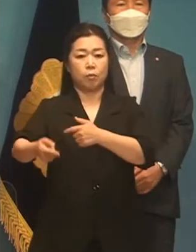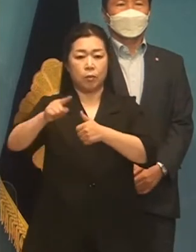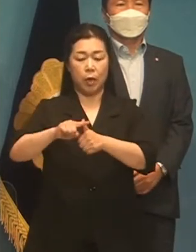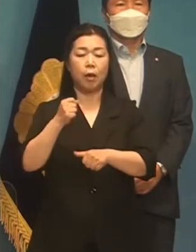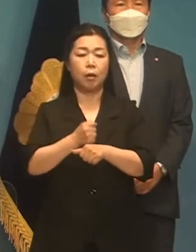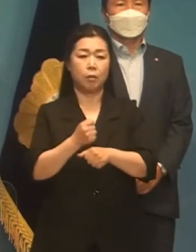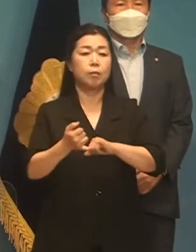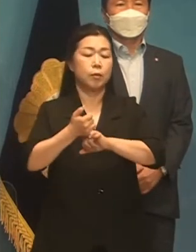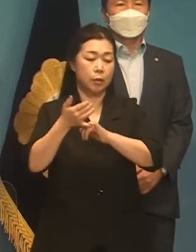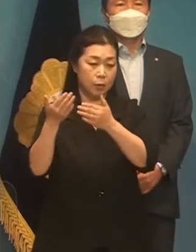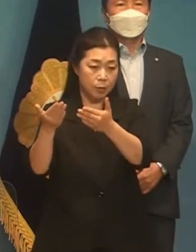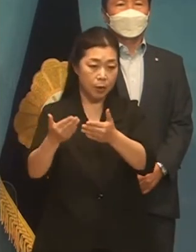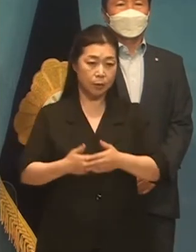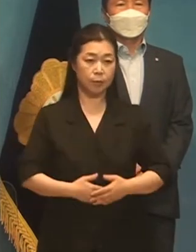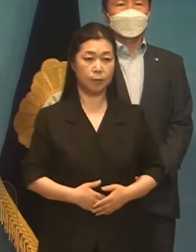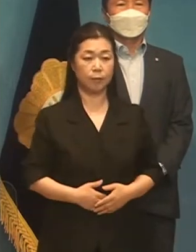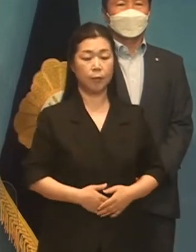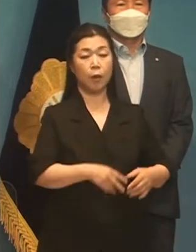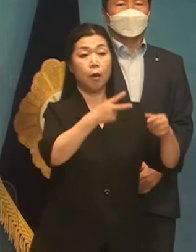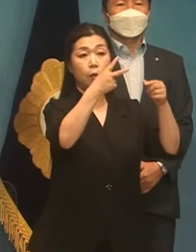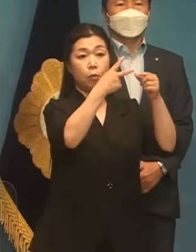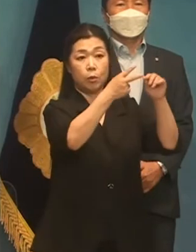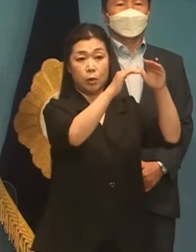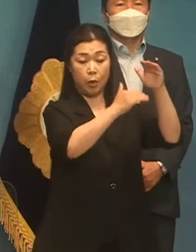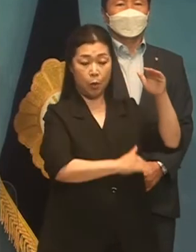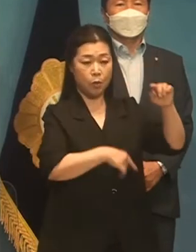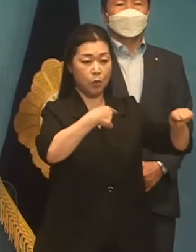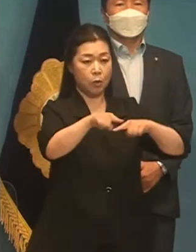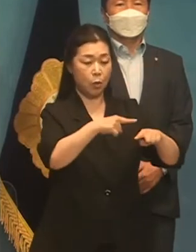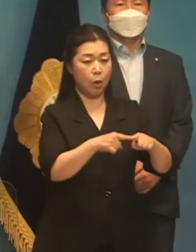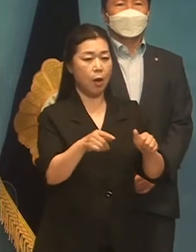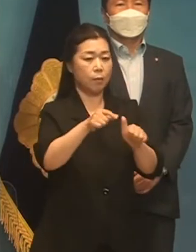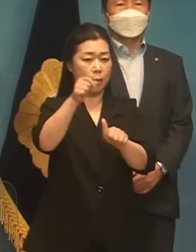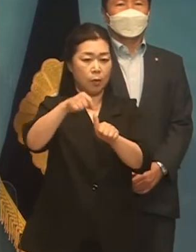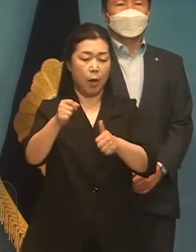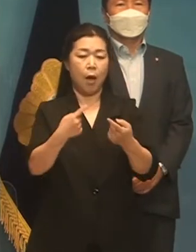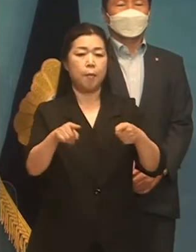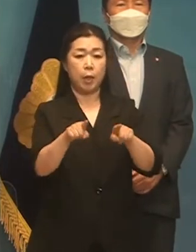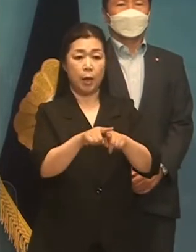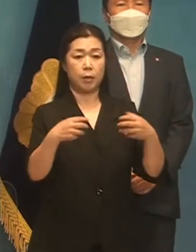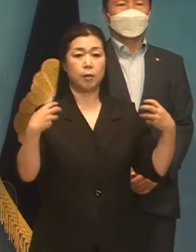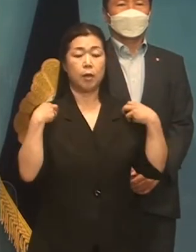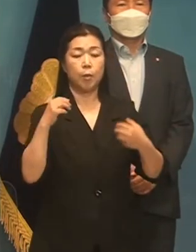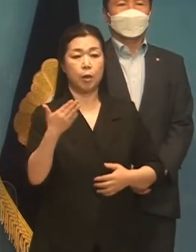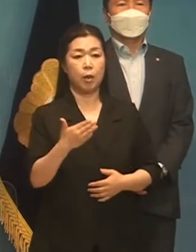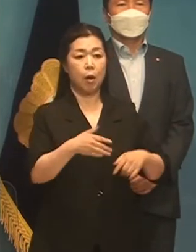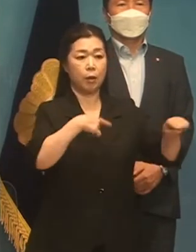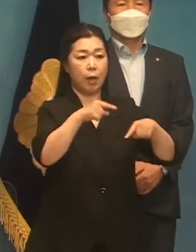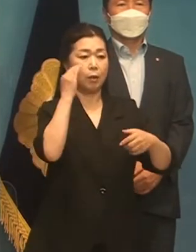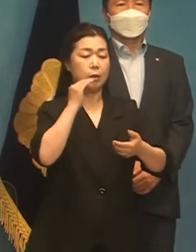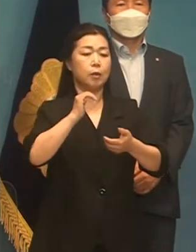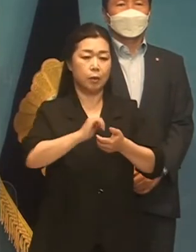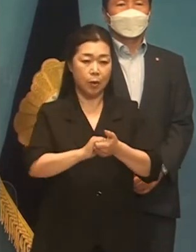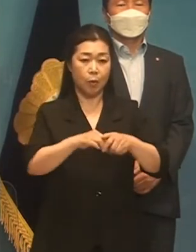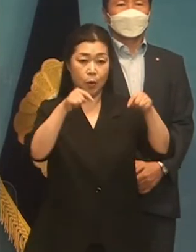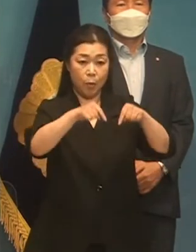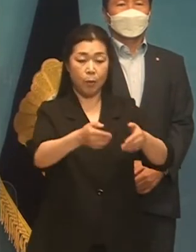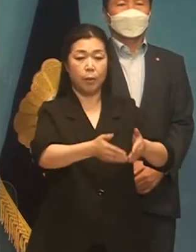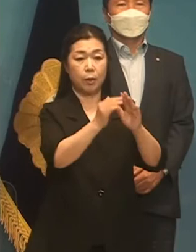나서도록 뒷받침하겠습니다. 둘째, 정책과 인사를 함께 치기 위한 당청 협의를 제도화하겠습니다.